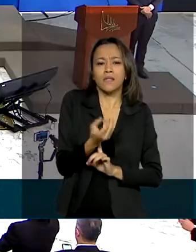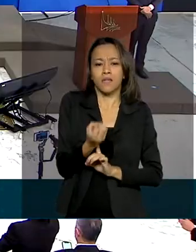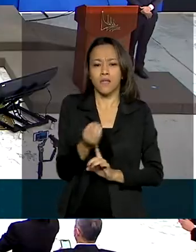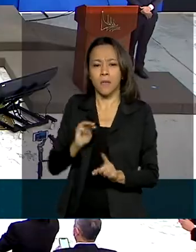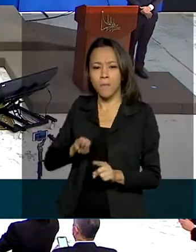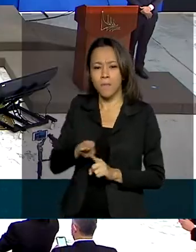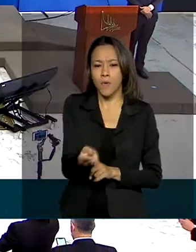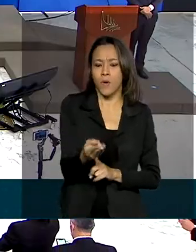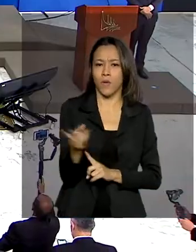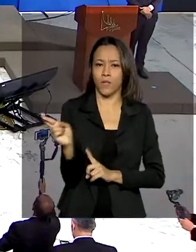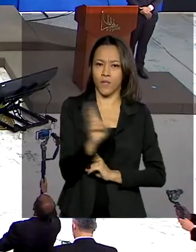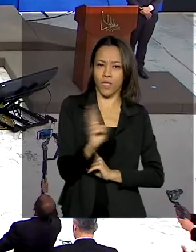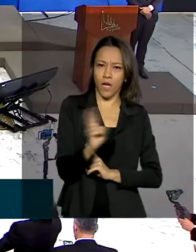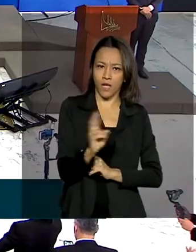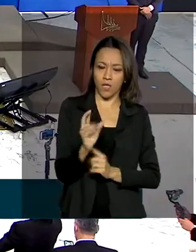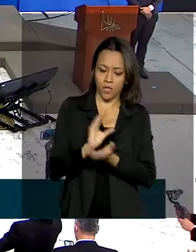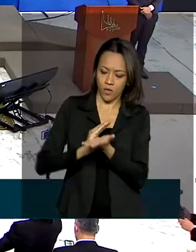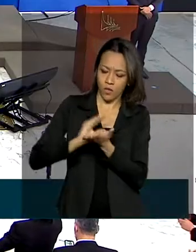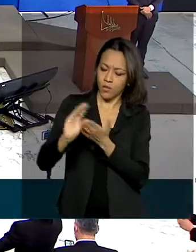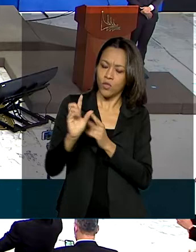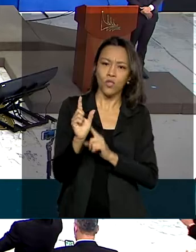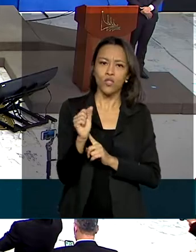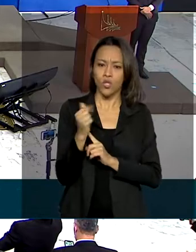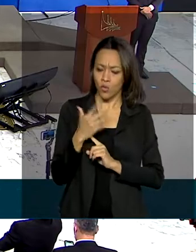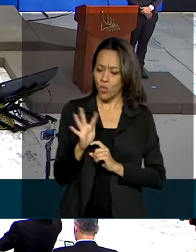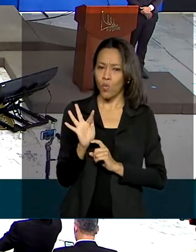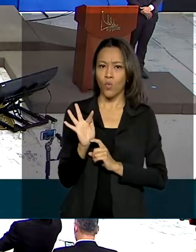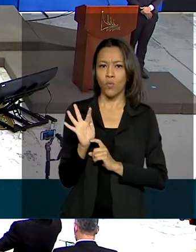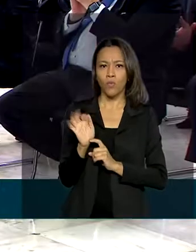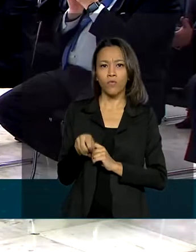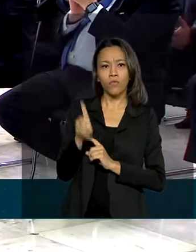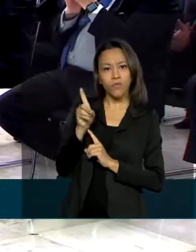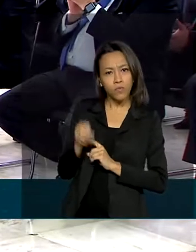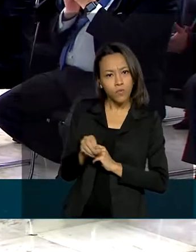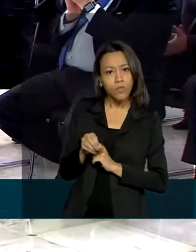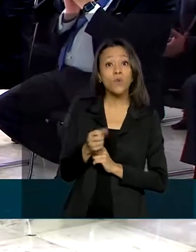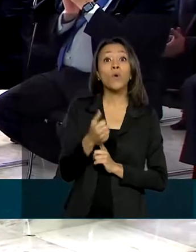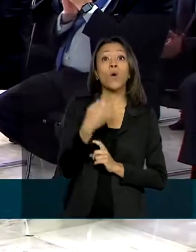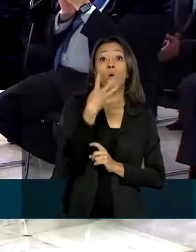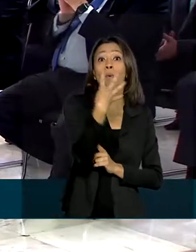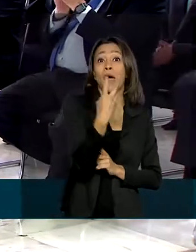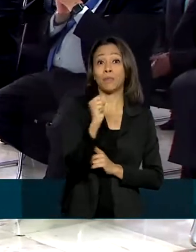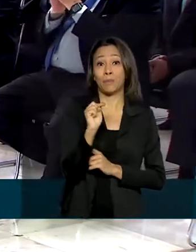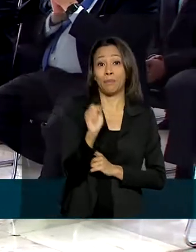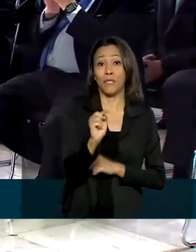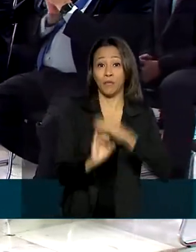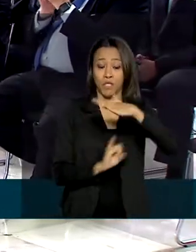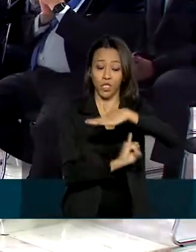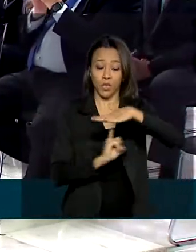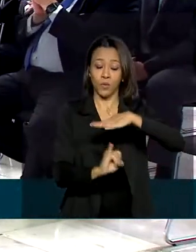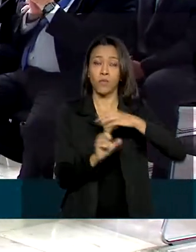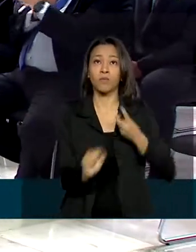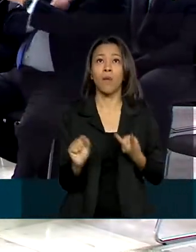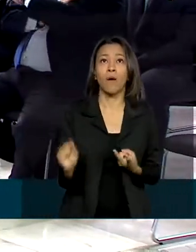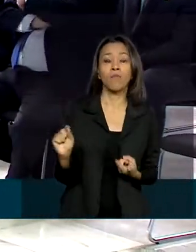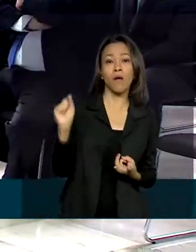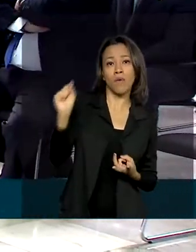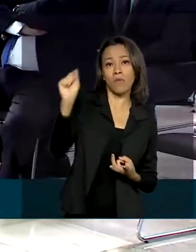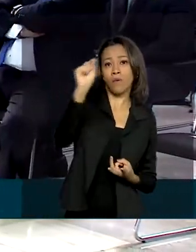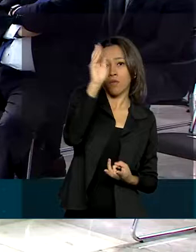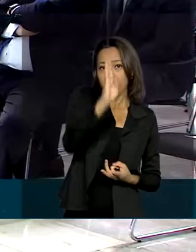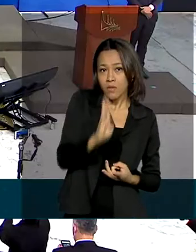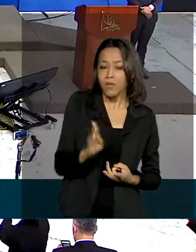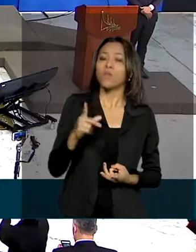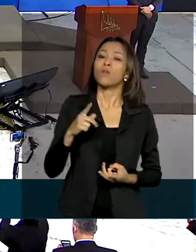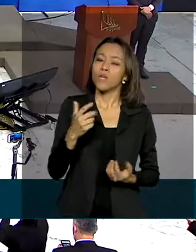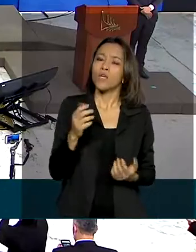de reais do Fundo Nacional do Idoso para as quase 4 mil instituições de longa permanência que cuidam das pessoas